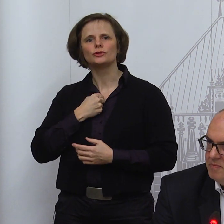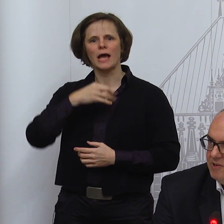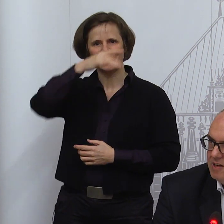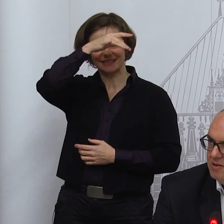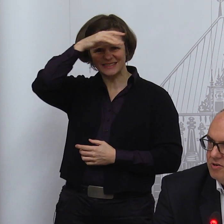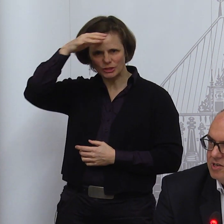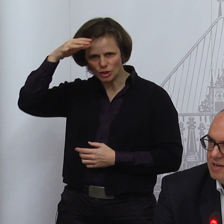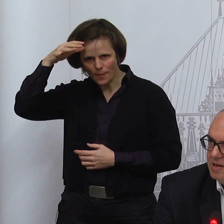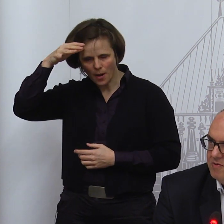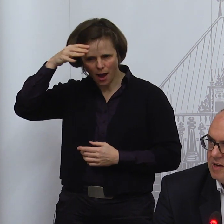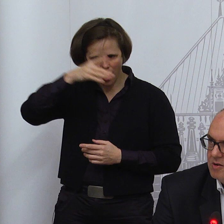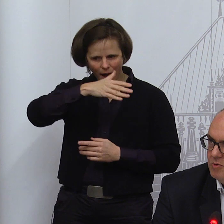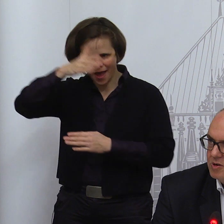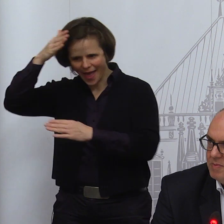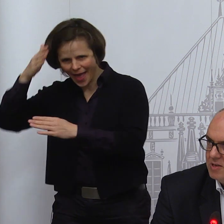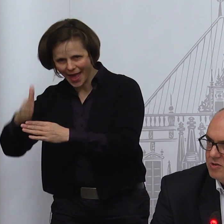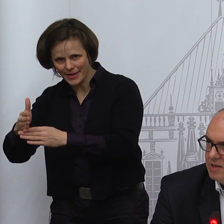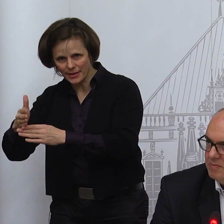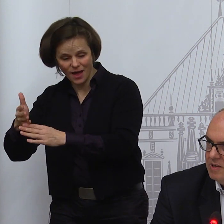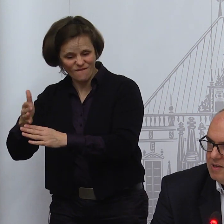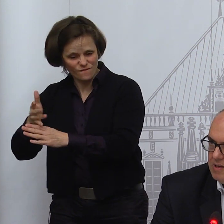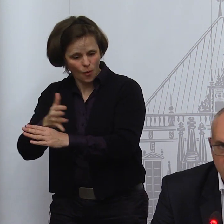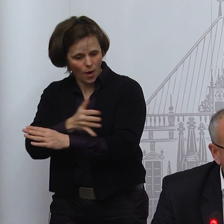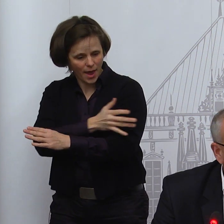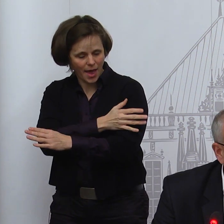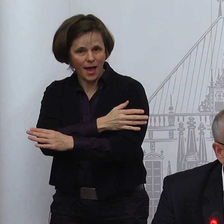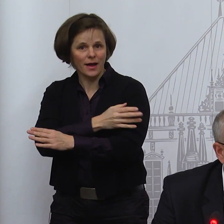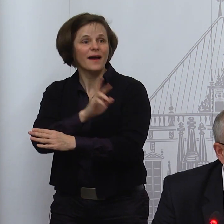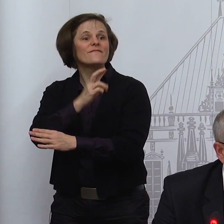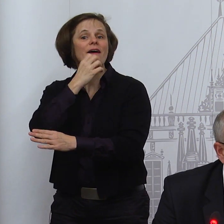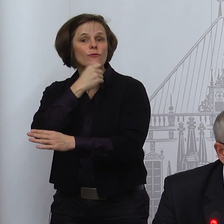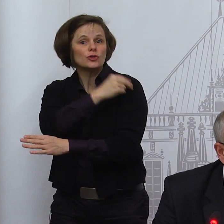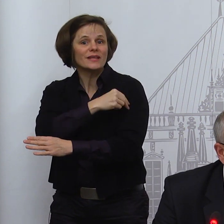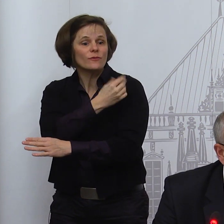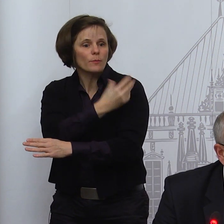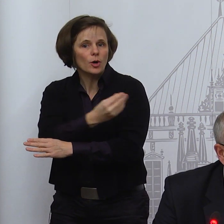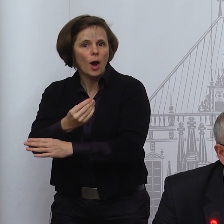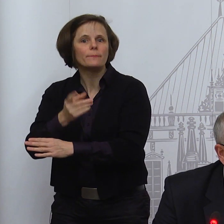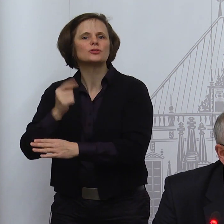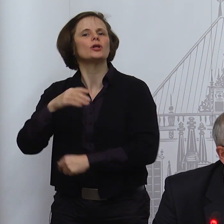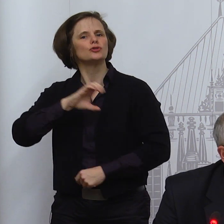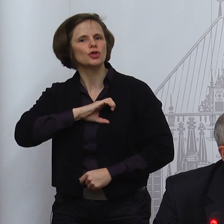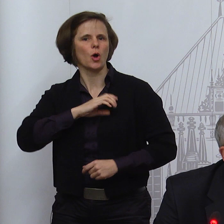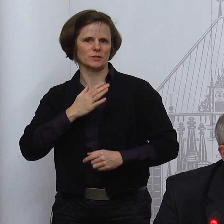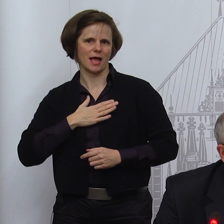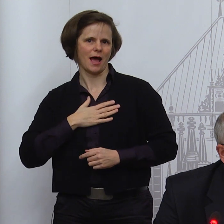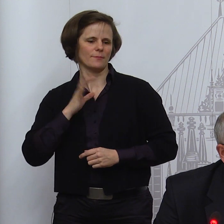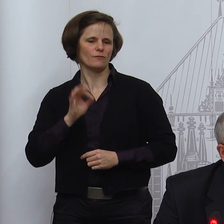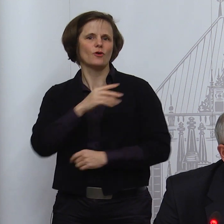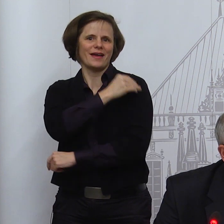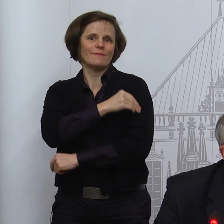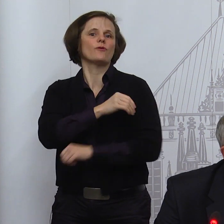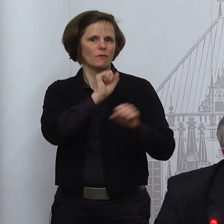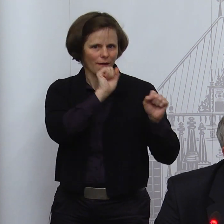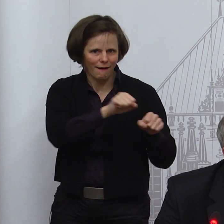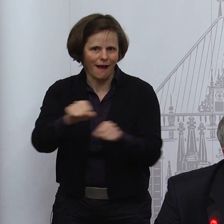allen Impfwilligen in Deutschland ein Impfangebot gemacht zu haben. Das ist schon eine echte Herausforderung, das hinzukriegen, aber es ist jetzt in